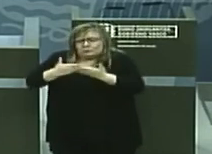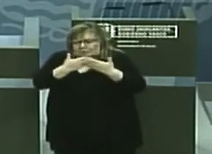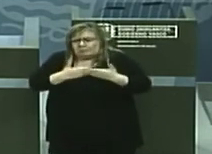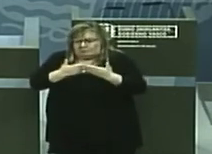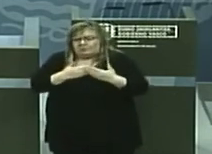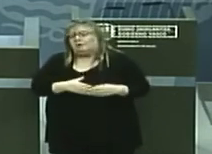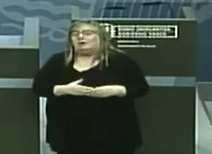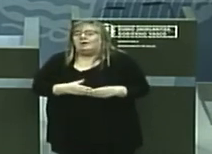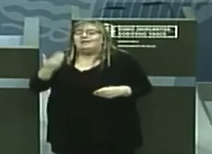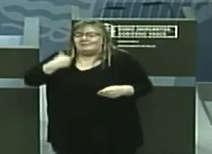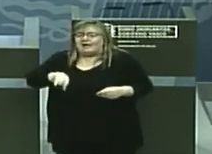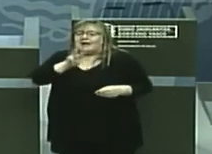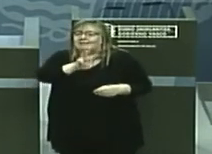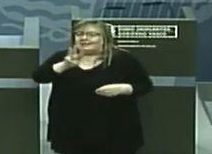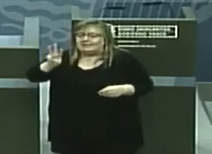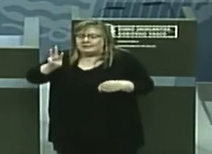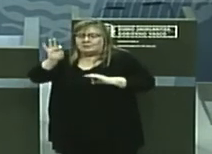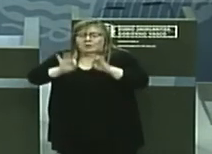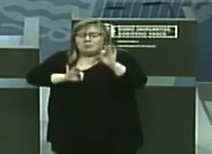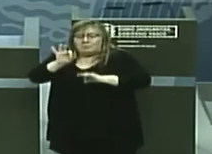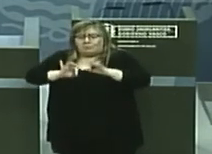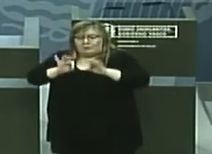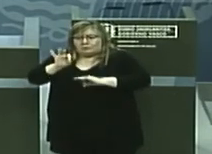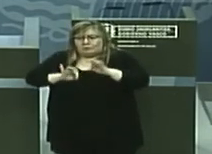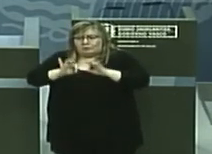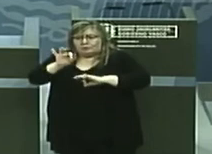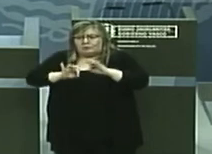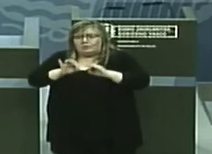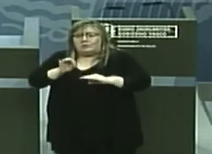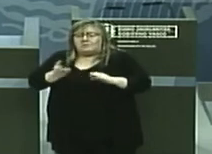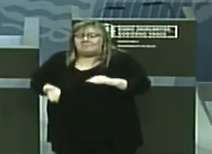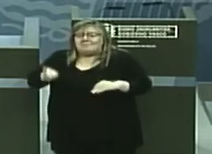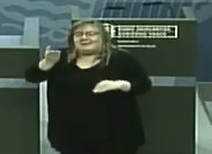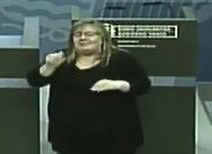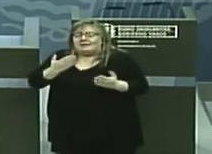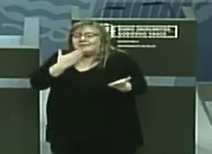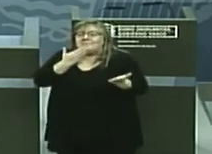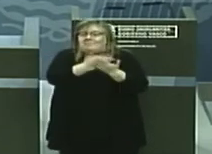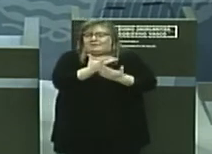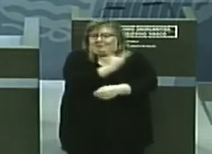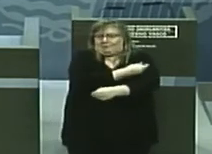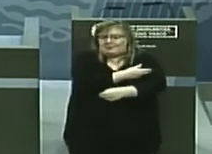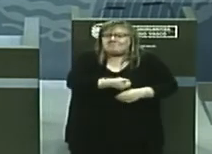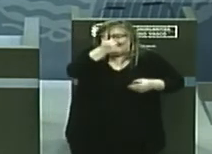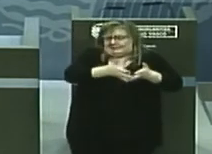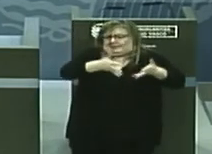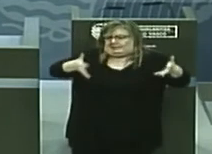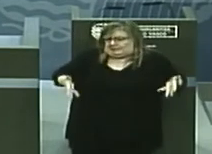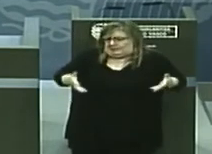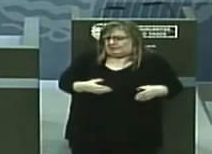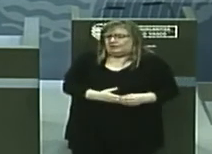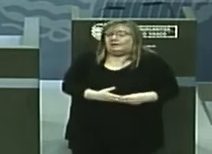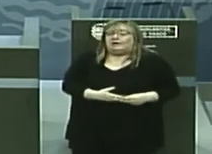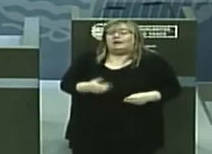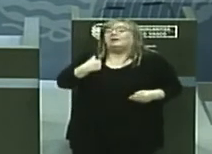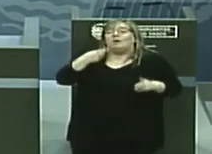aumentado en un 33% la petición de dosis de vacuna. Hemos